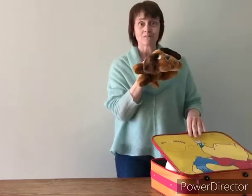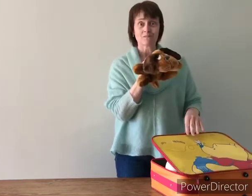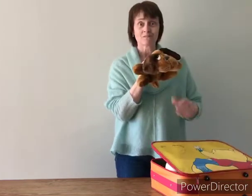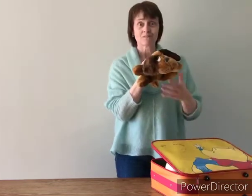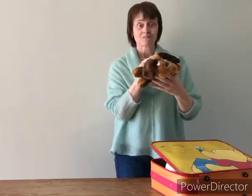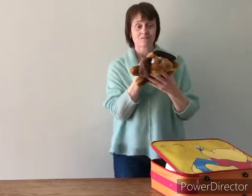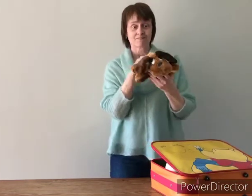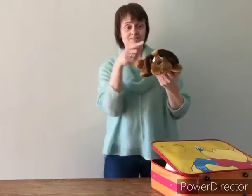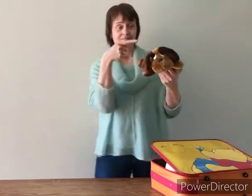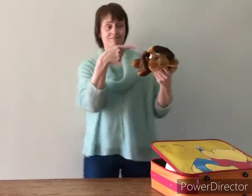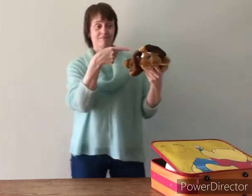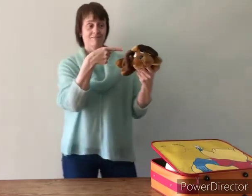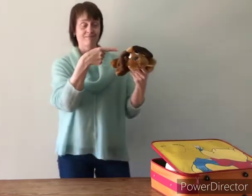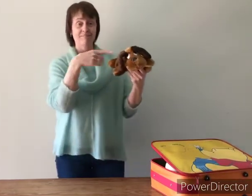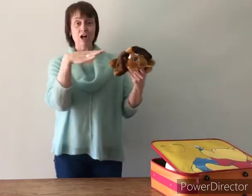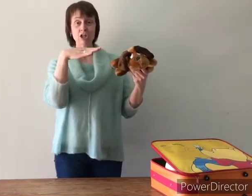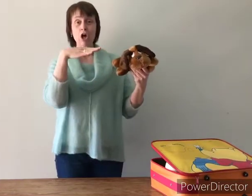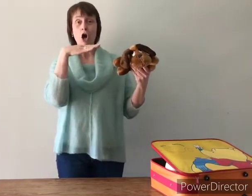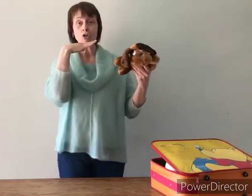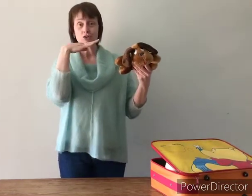O, een hond.